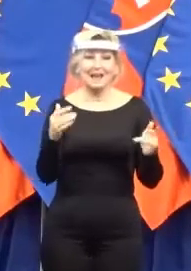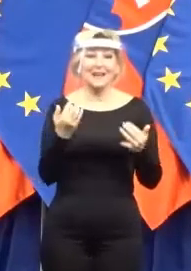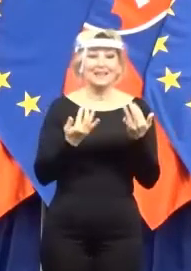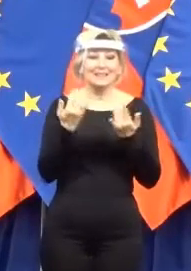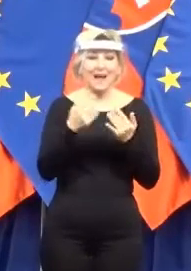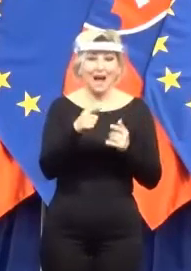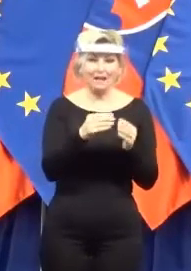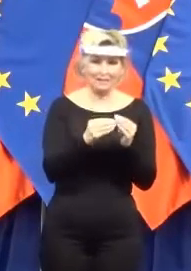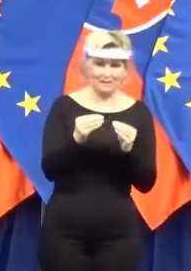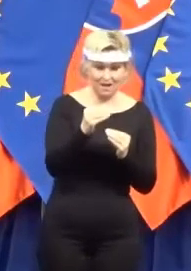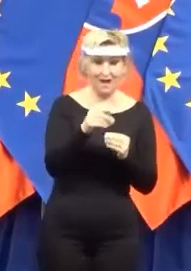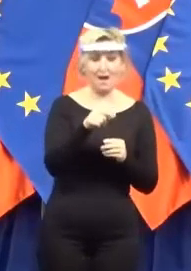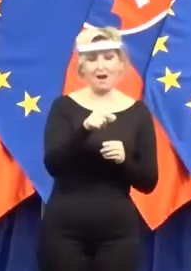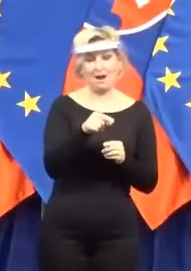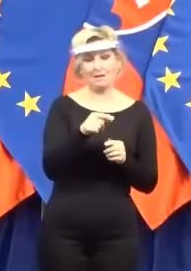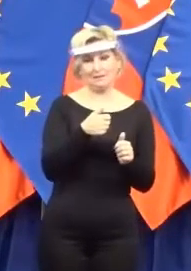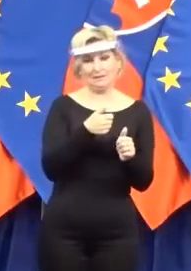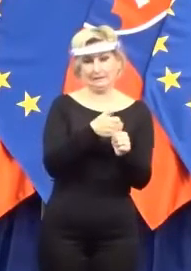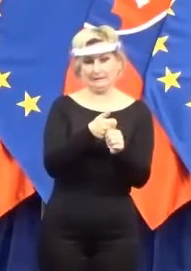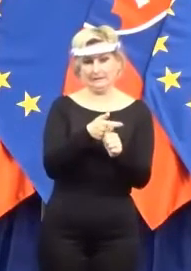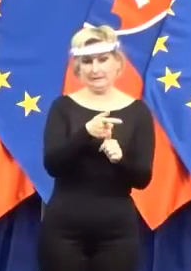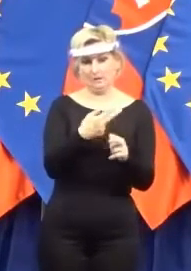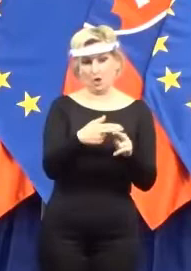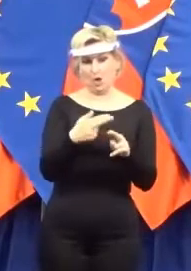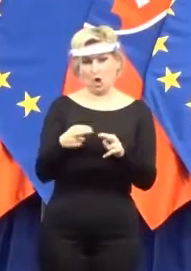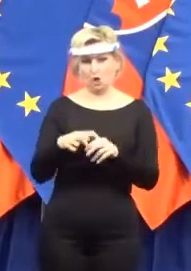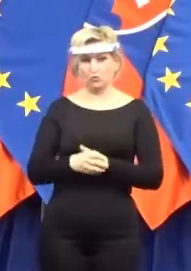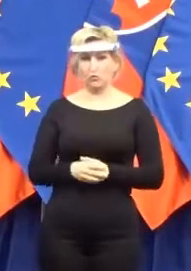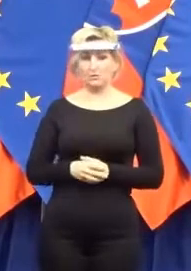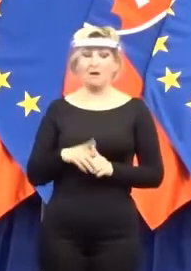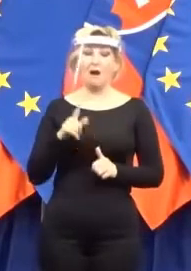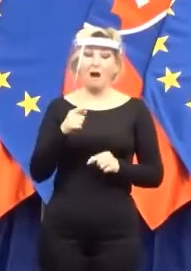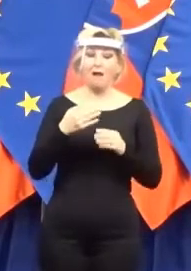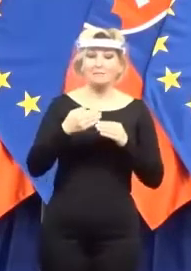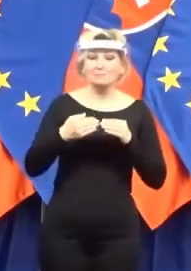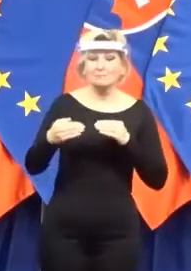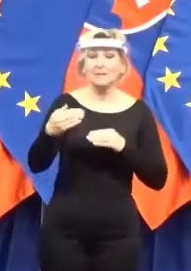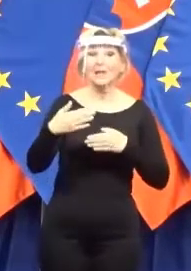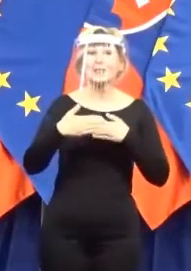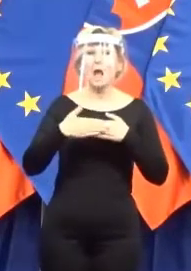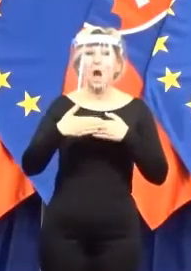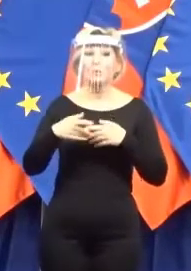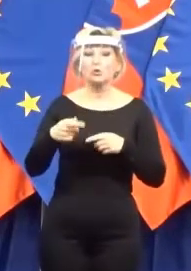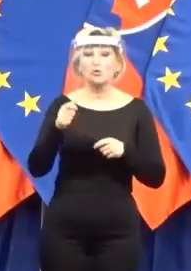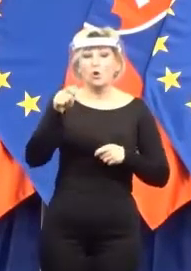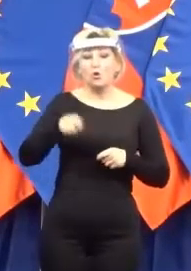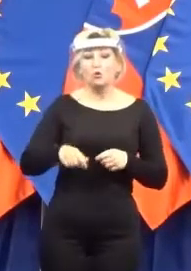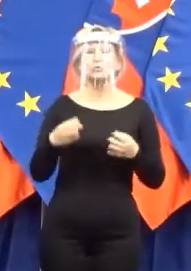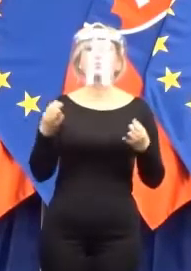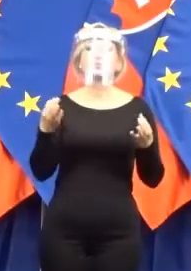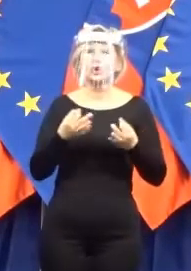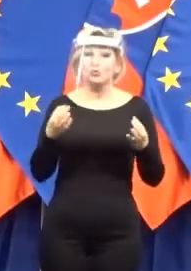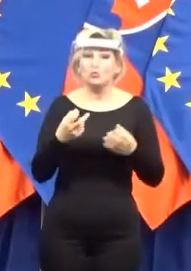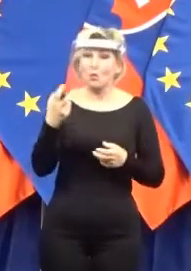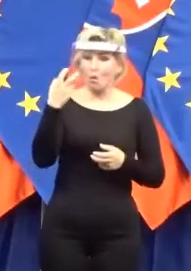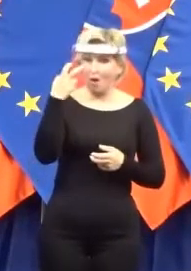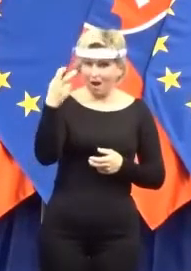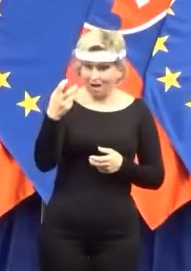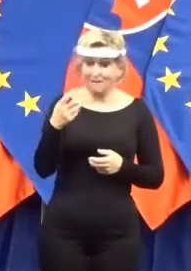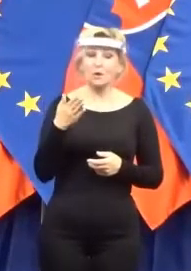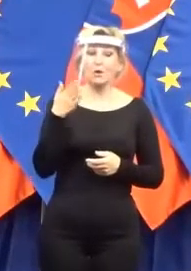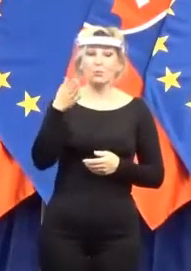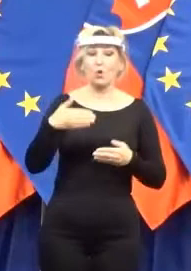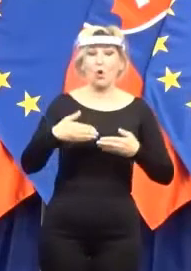je, že v najbližšom období bude rozhodnutie hlavného hygienika, že otváramé školske jedálne na základe